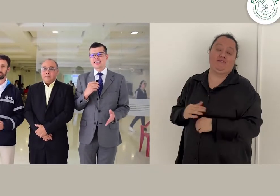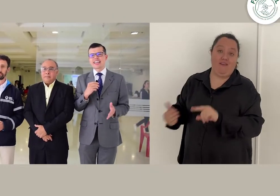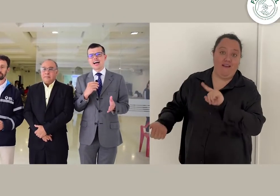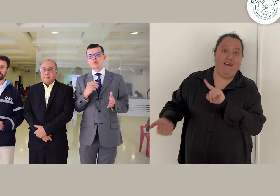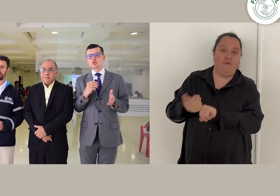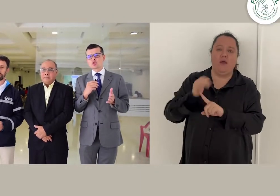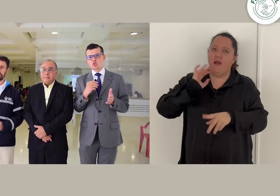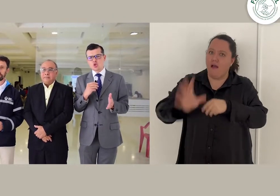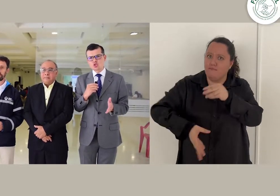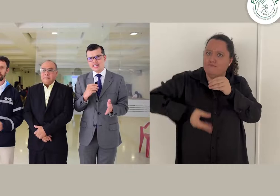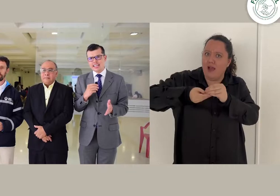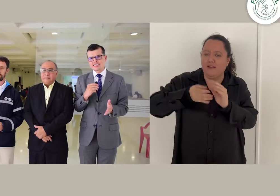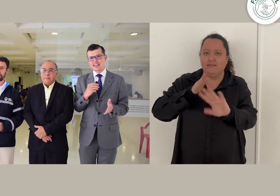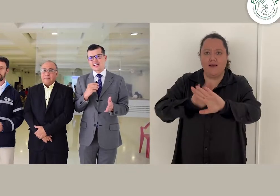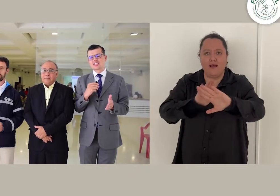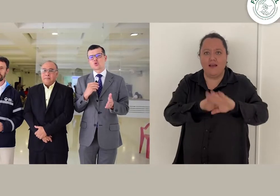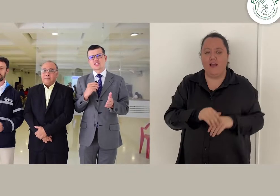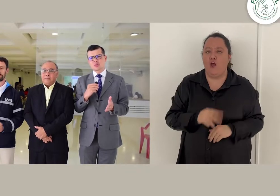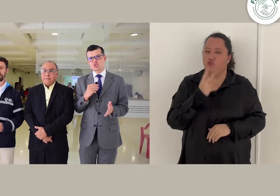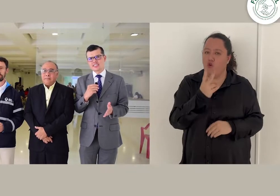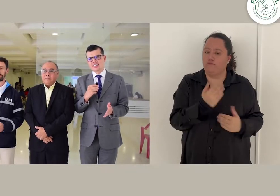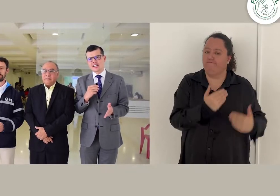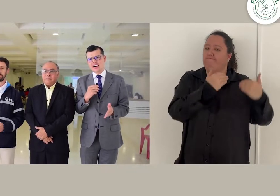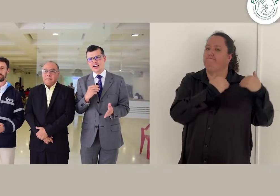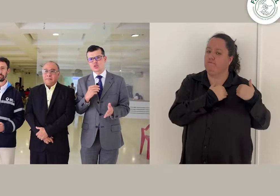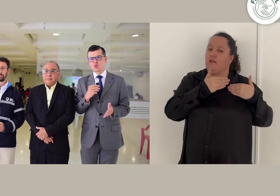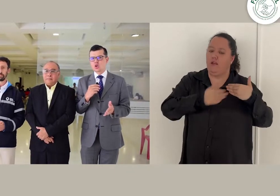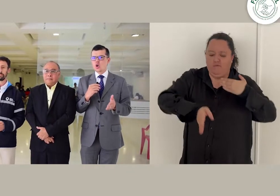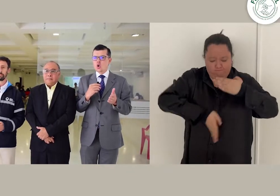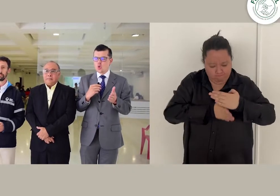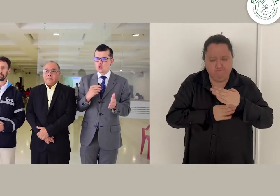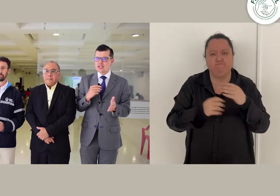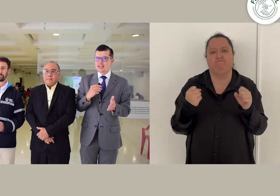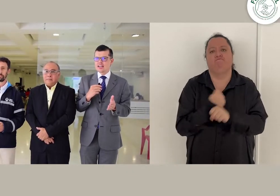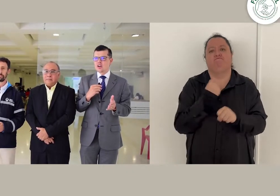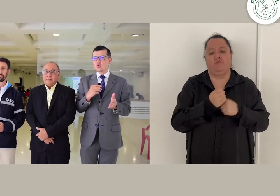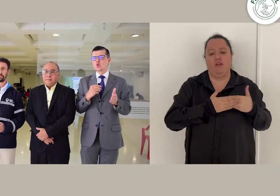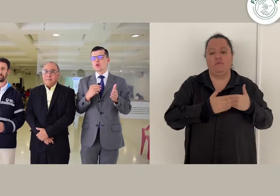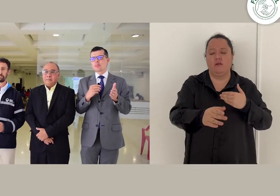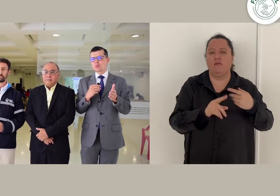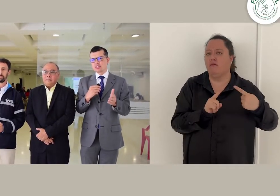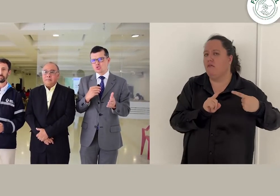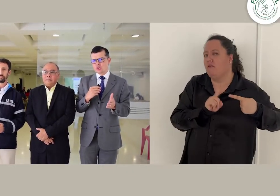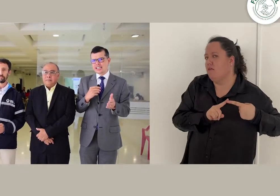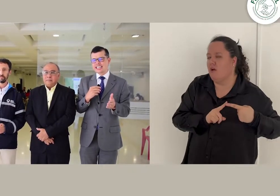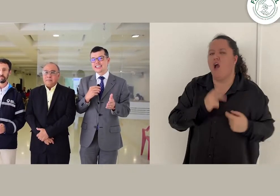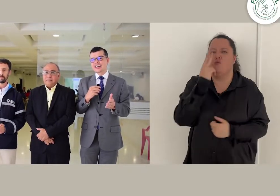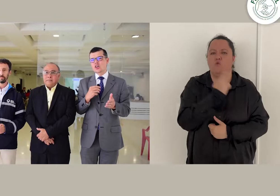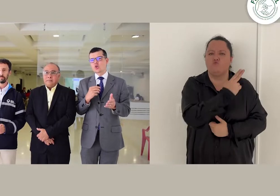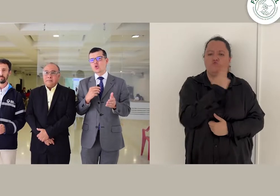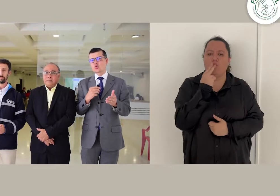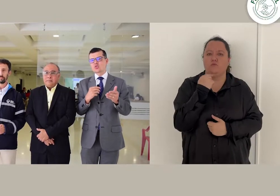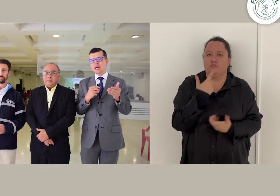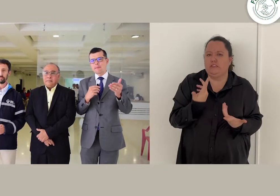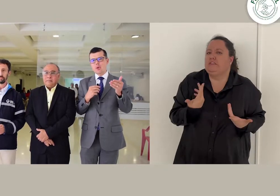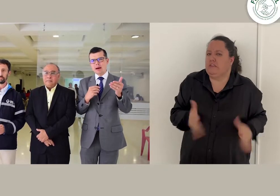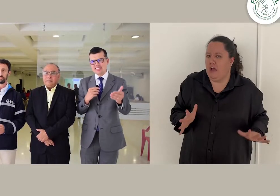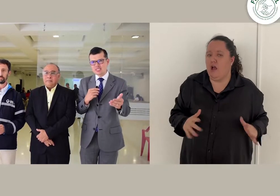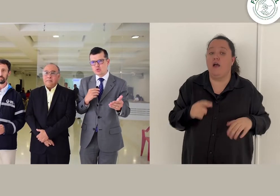dejamos dos tareas en las cuales vamos a seguir trabajando. Una, un compromiso que ya quedó con un tiempo máximo